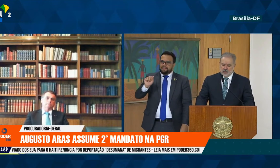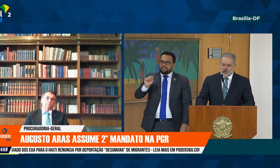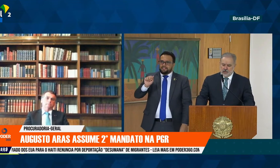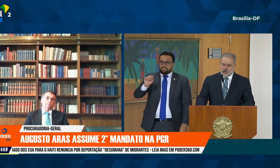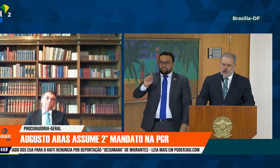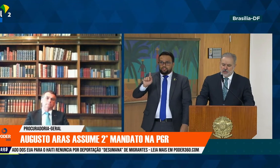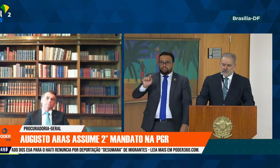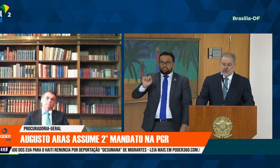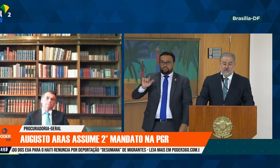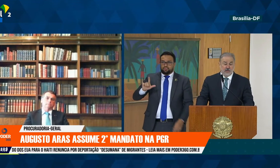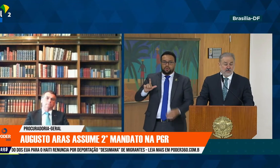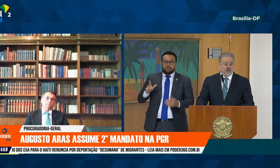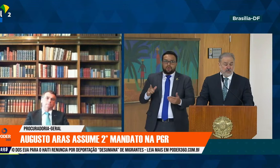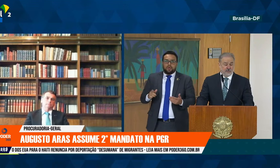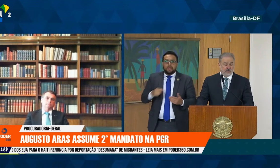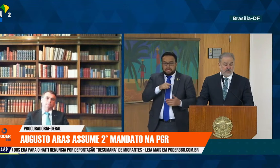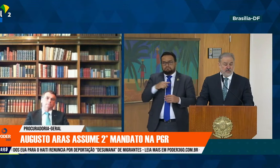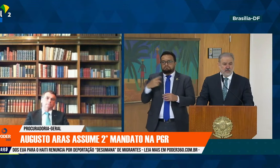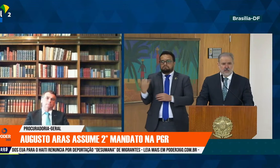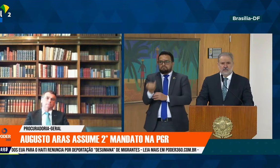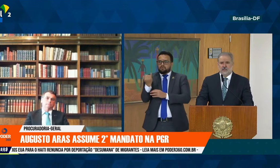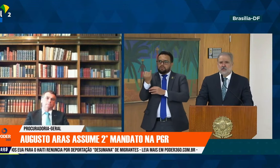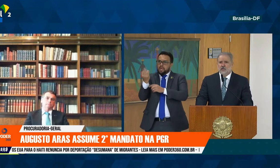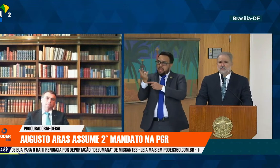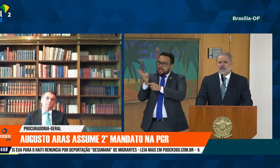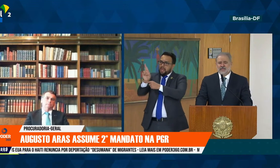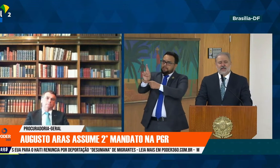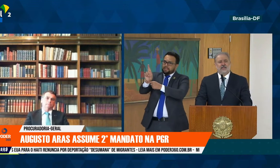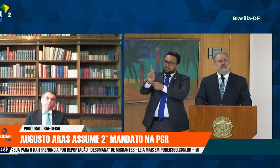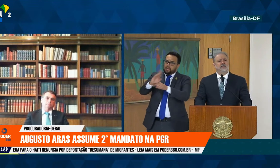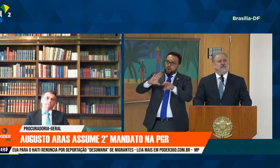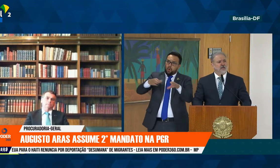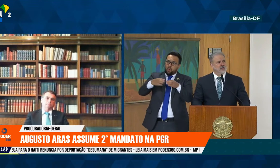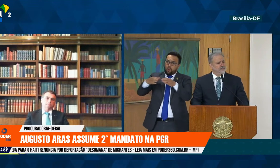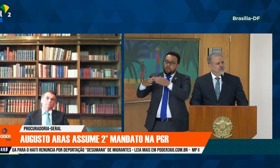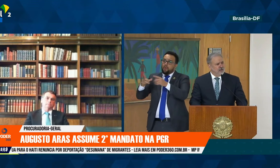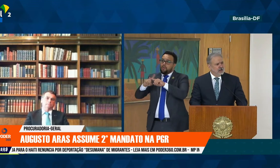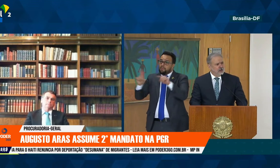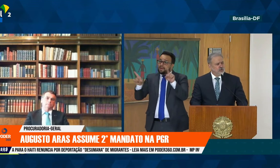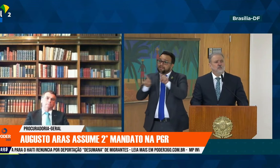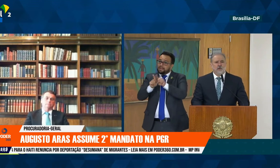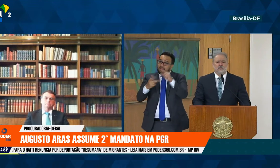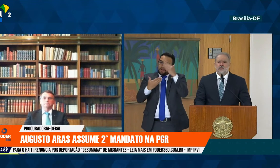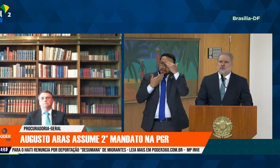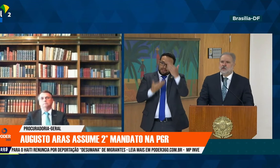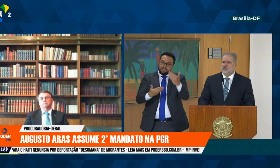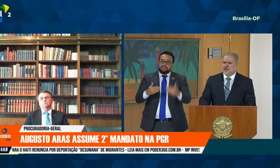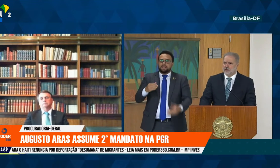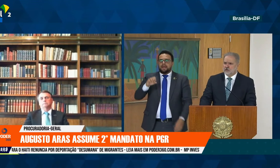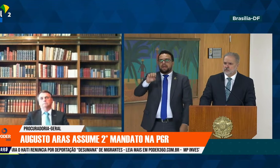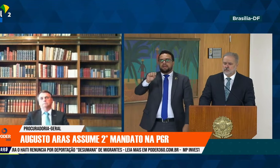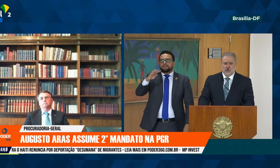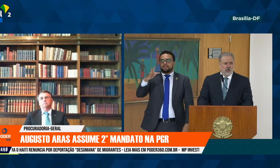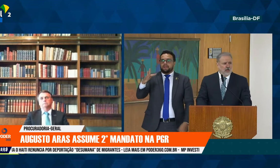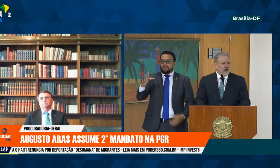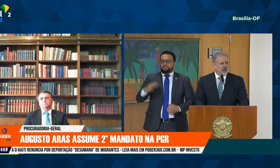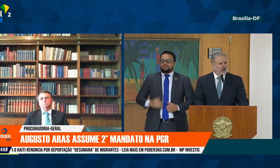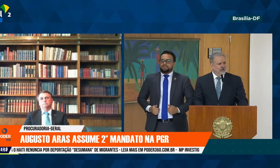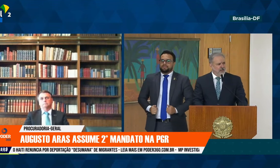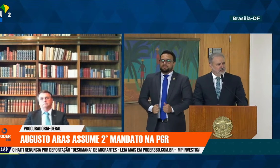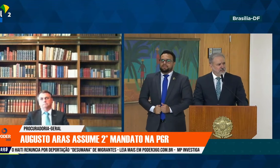significativas representantes de classe, mas agradecer também ao Supremo Tribunal Federal.